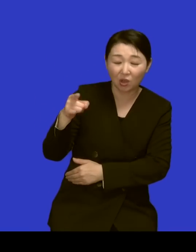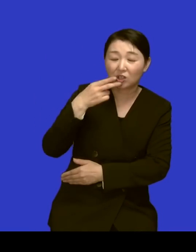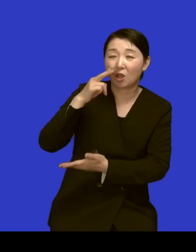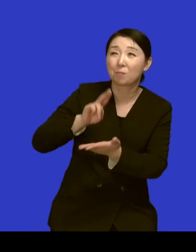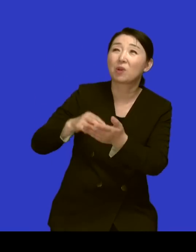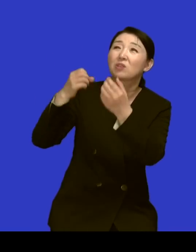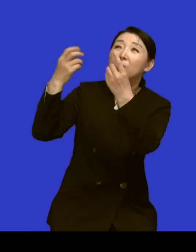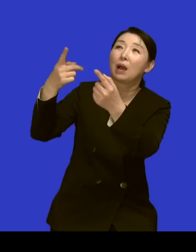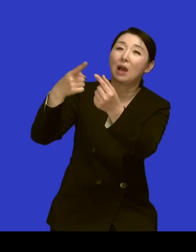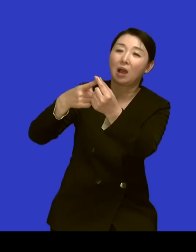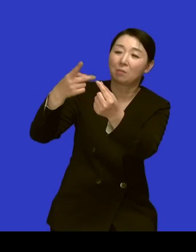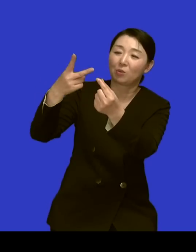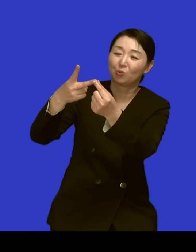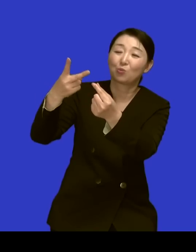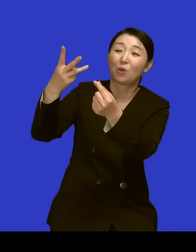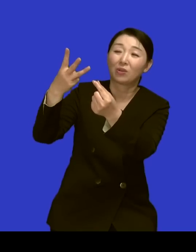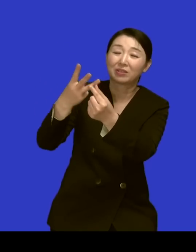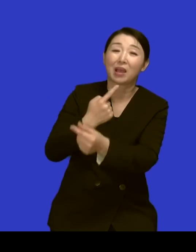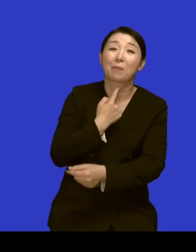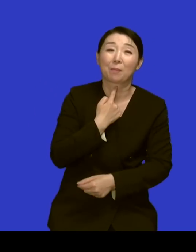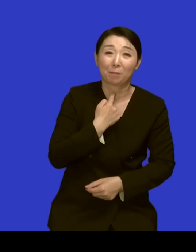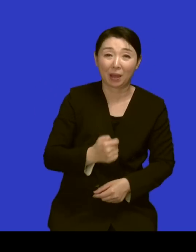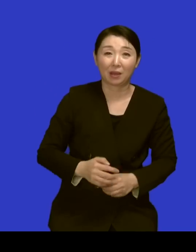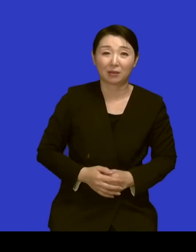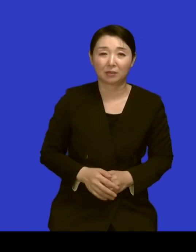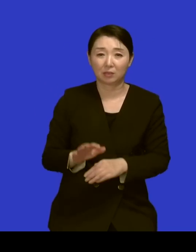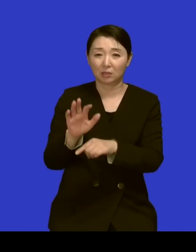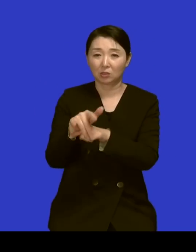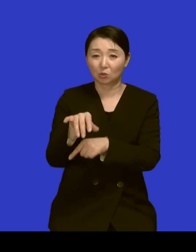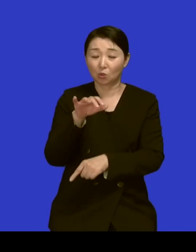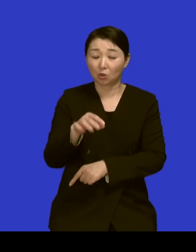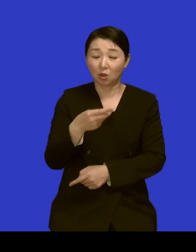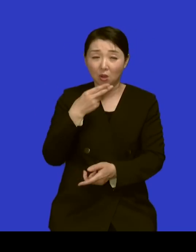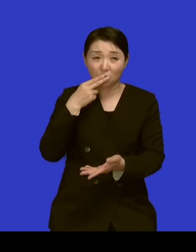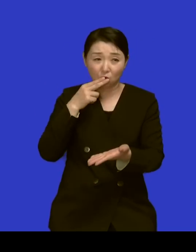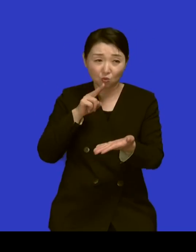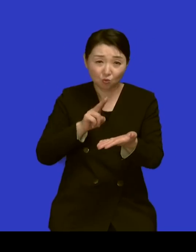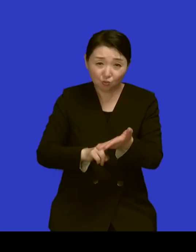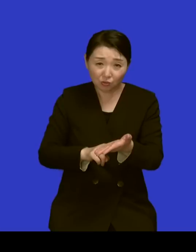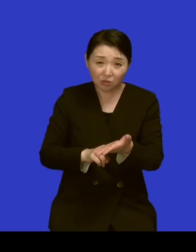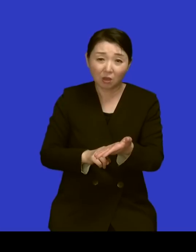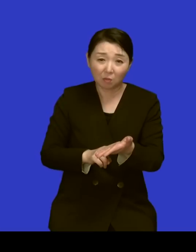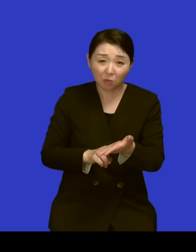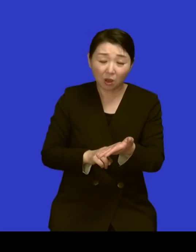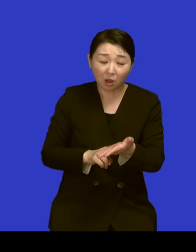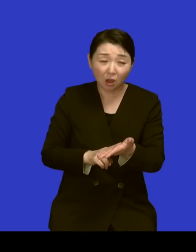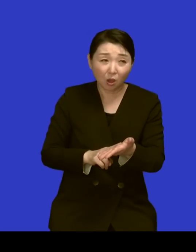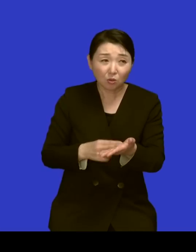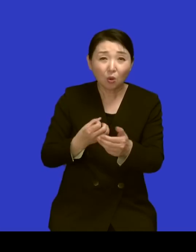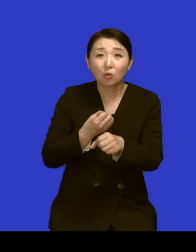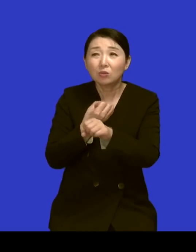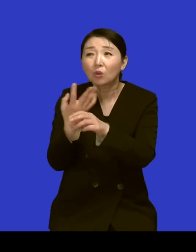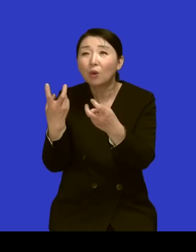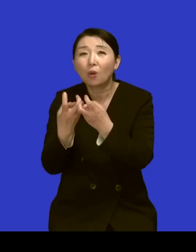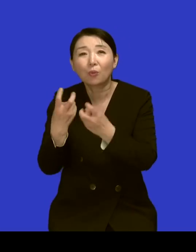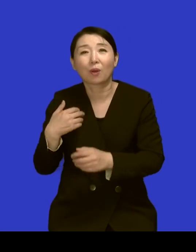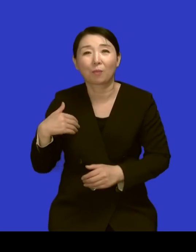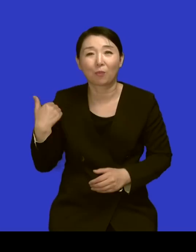썼대요 네 그 시골에서 우체부가 어떤 애 편지를 어디다 전해야 될지를 모르겠는 거예요 네